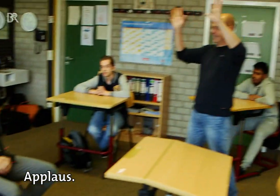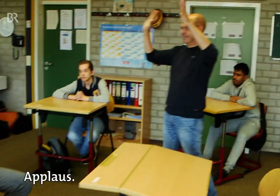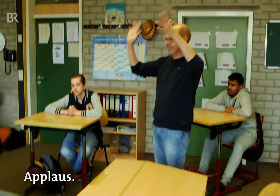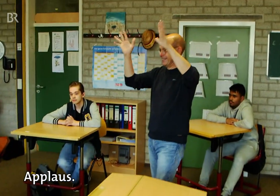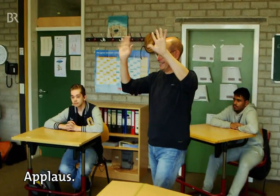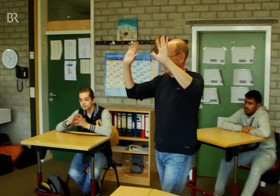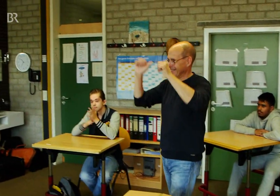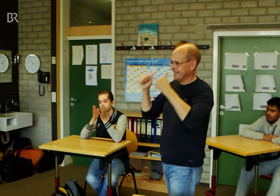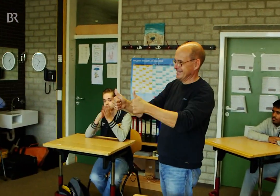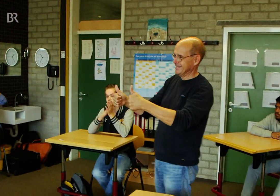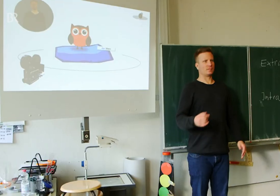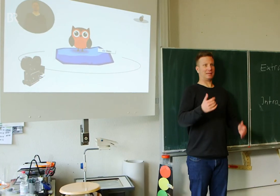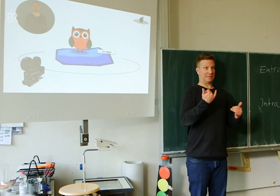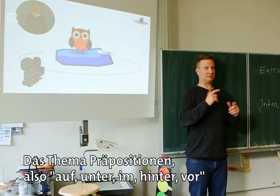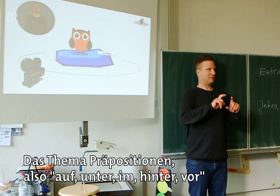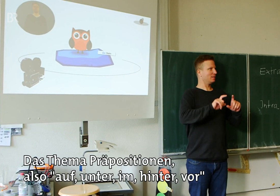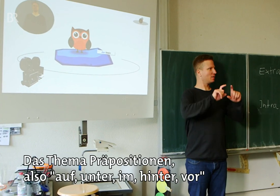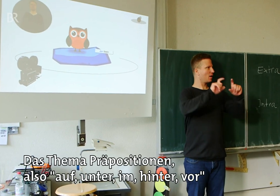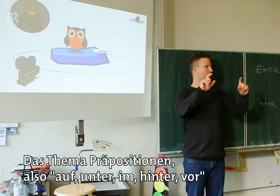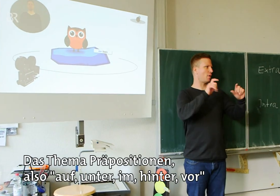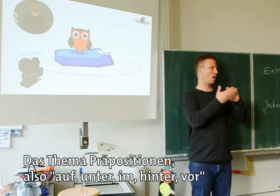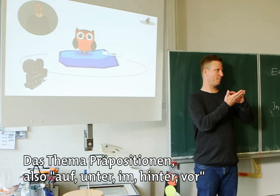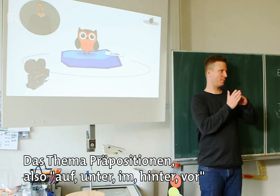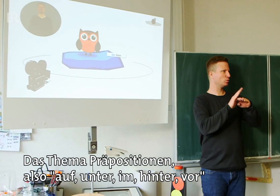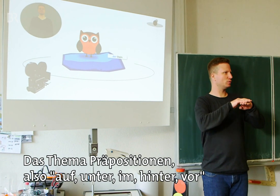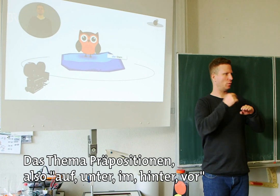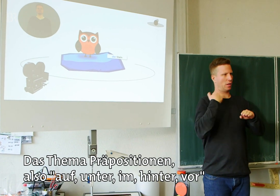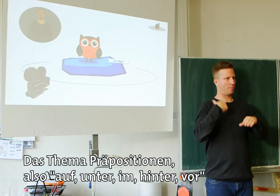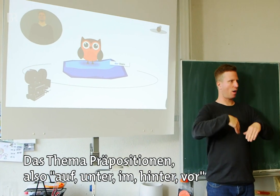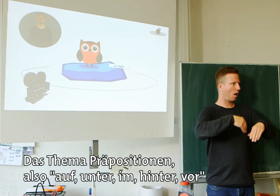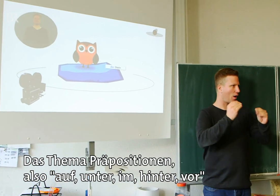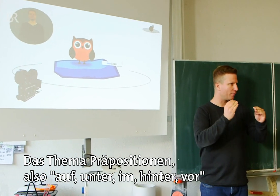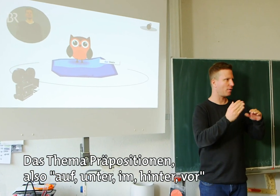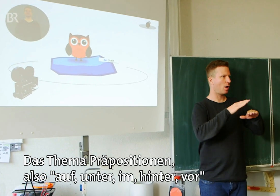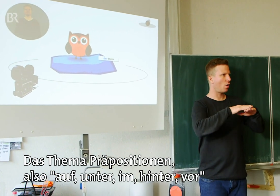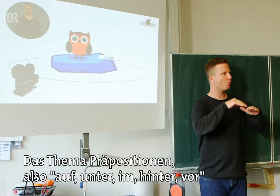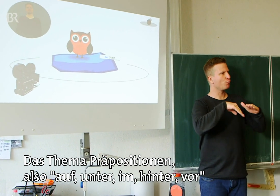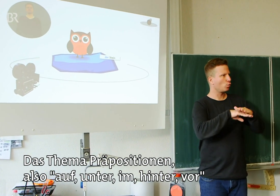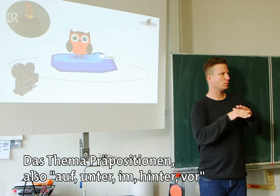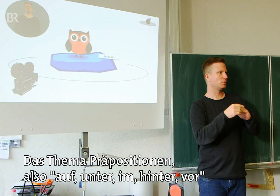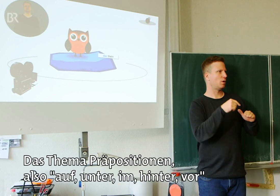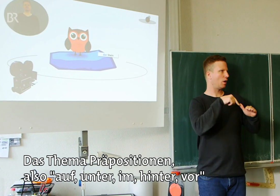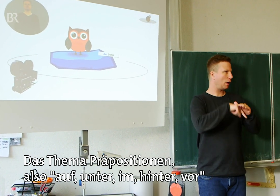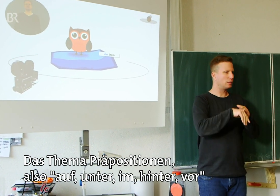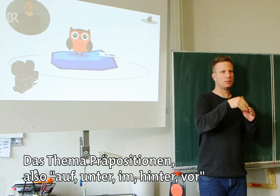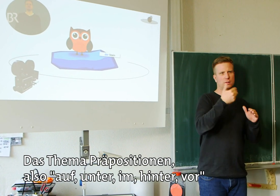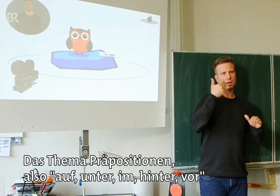Applaus! Das Thema Präpositionen, also. Auf, unter, im, hinter,